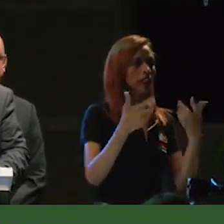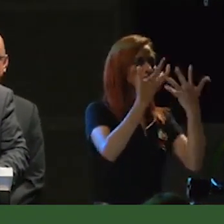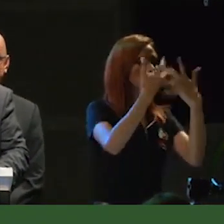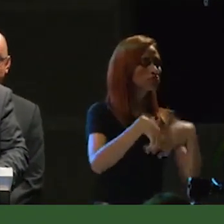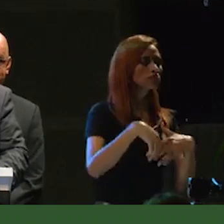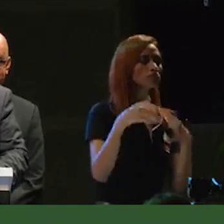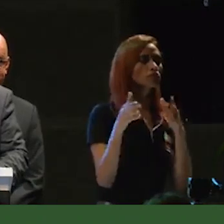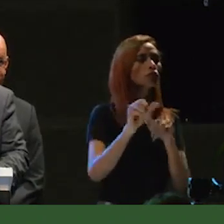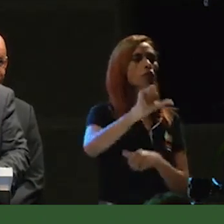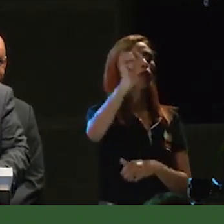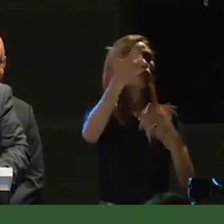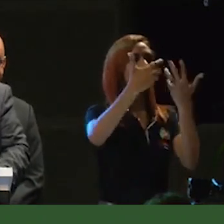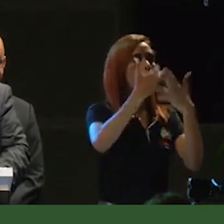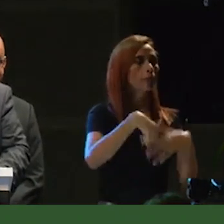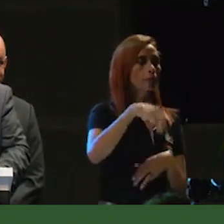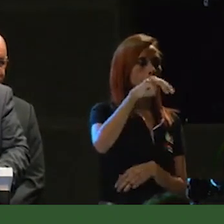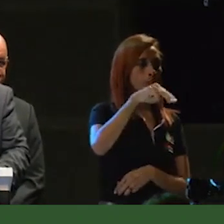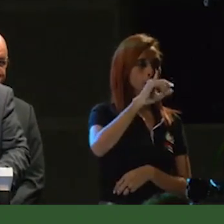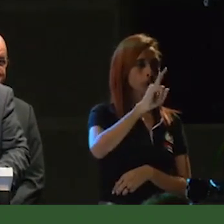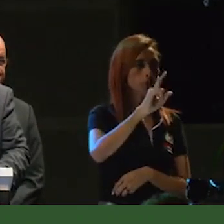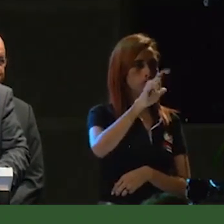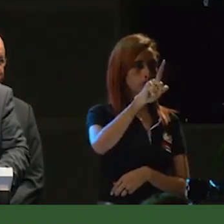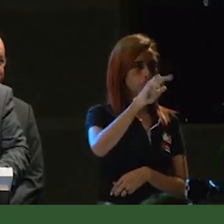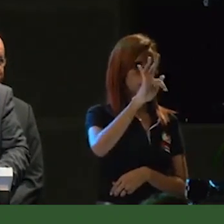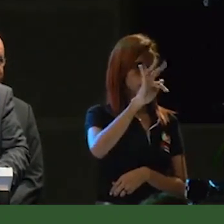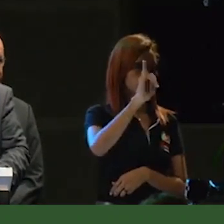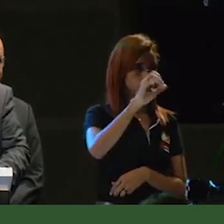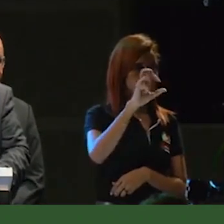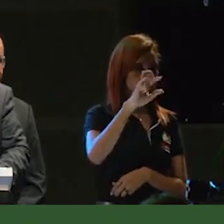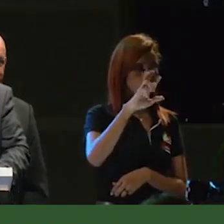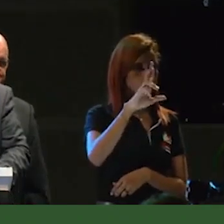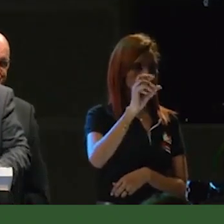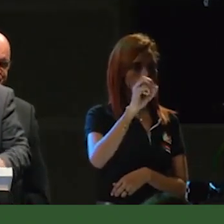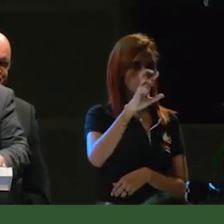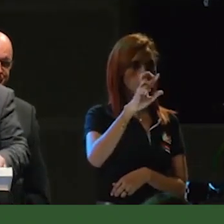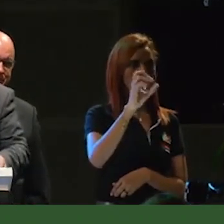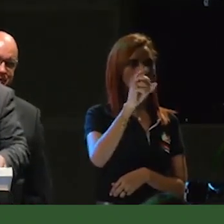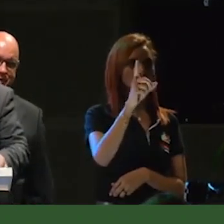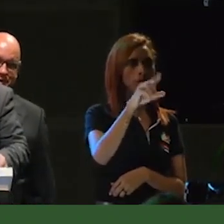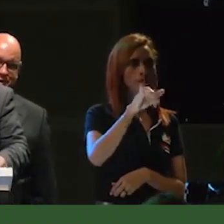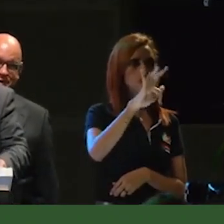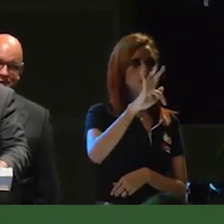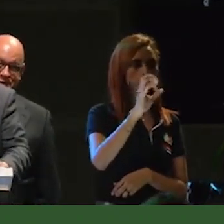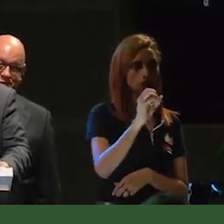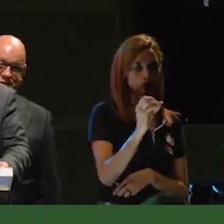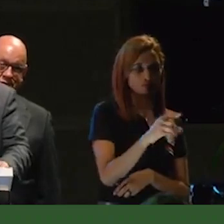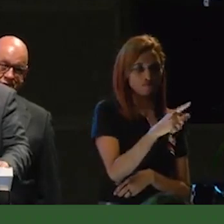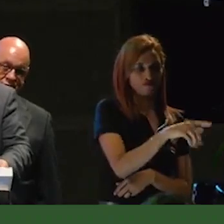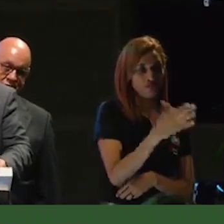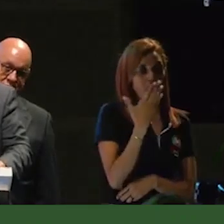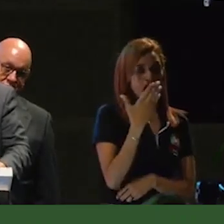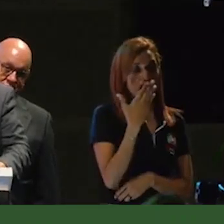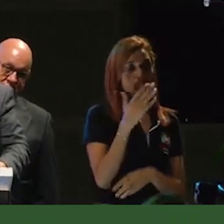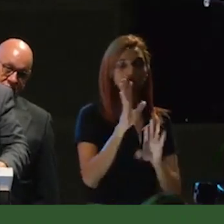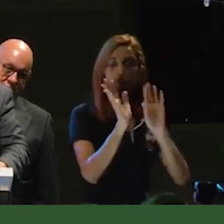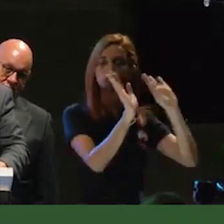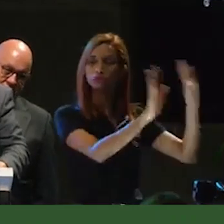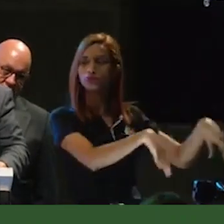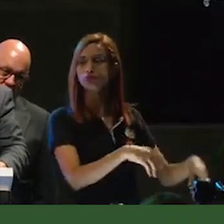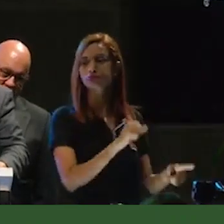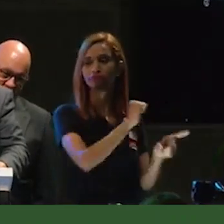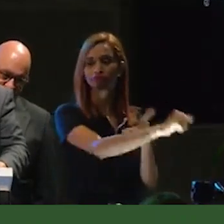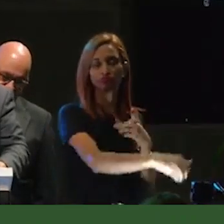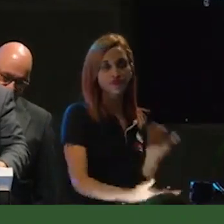personas sin ninguna relación societaria con la empresa, desconociendo la participación del municipio a través de